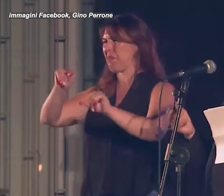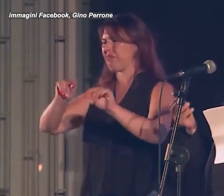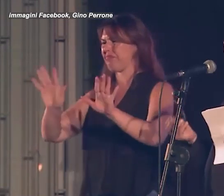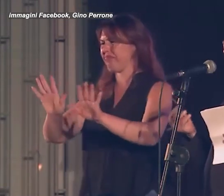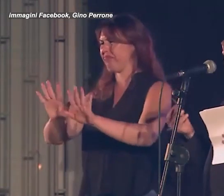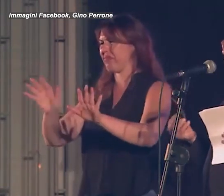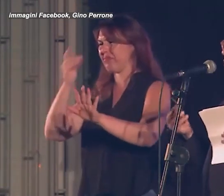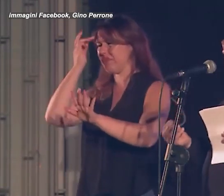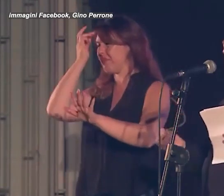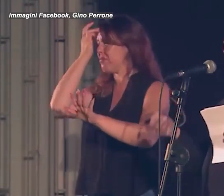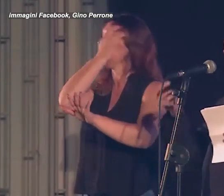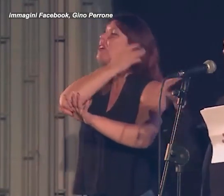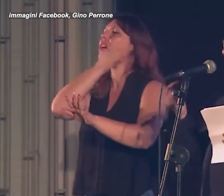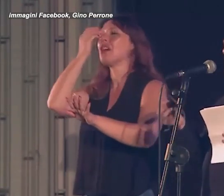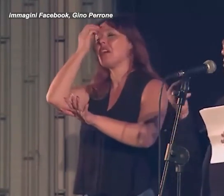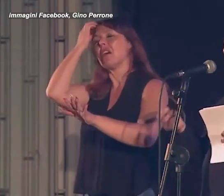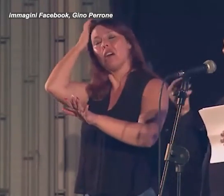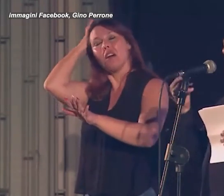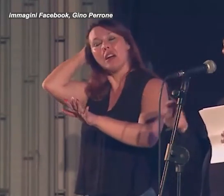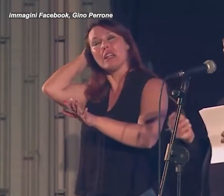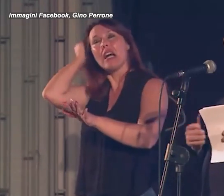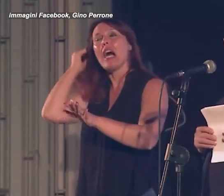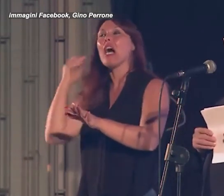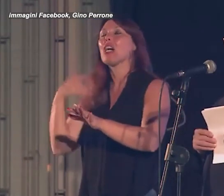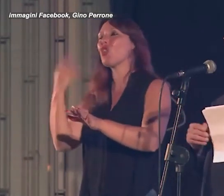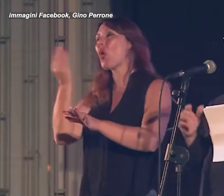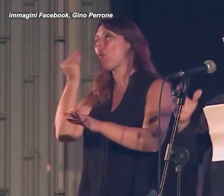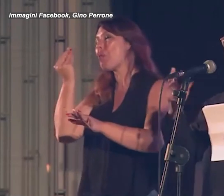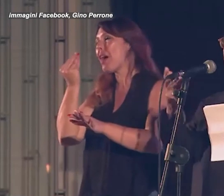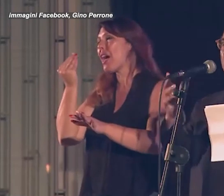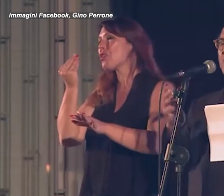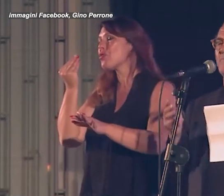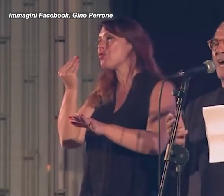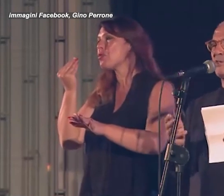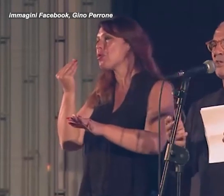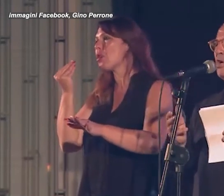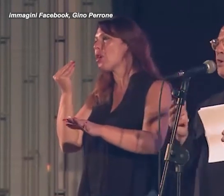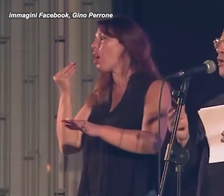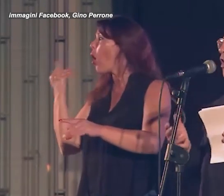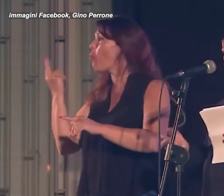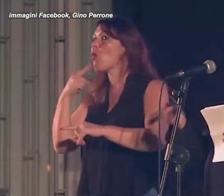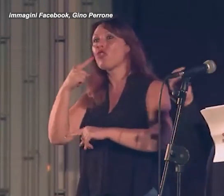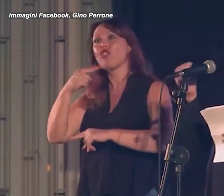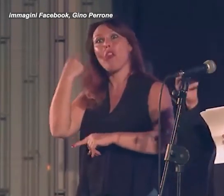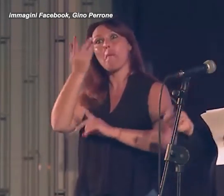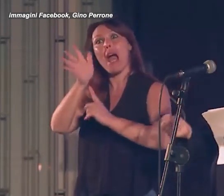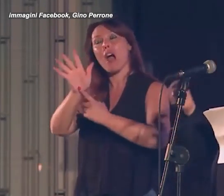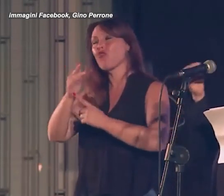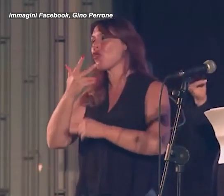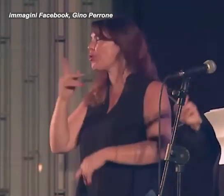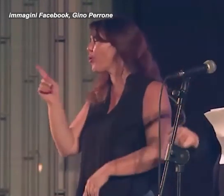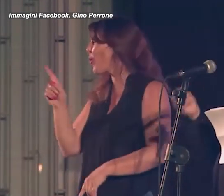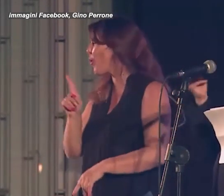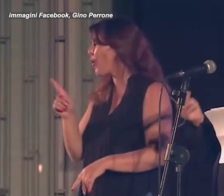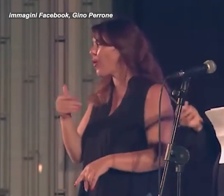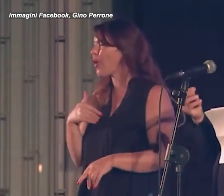E allora penso che noi, le prime cose da fare, qualcuno dice, e tu pensi agli fatti di immagini, no, adesso è